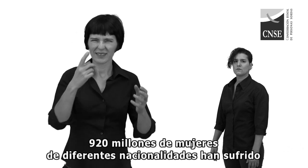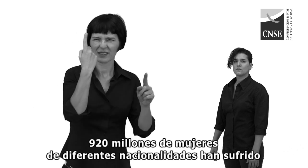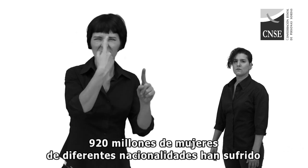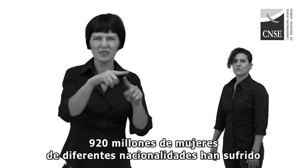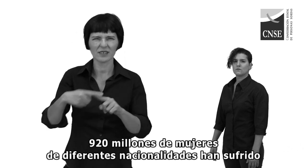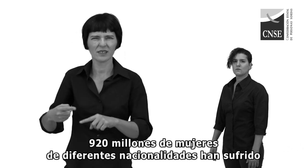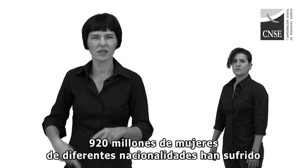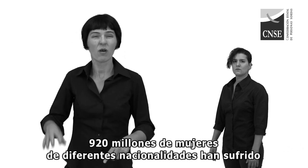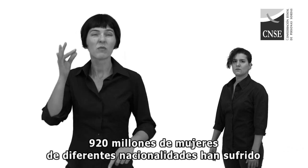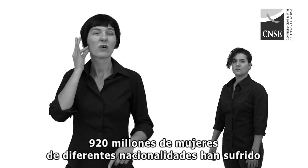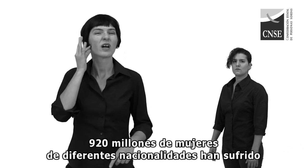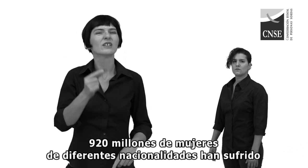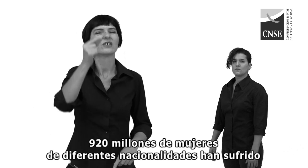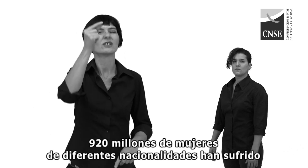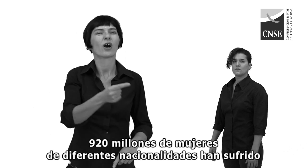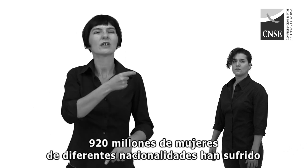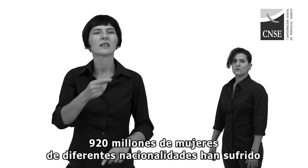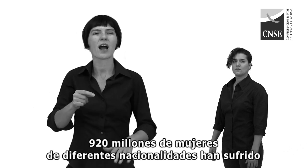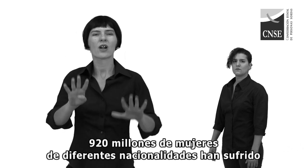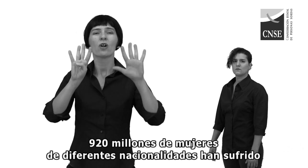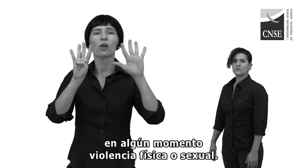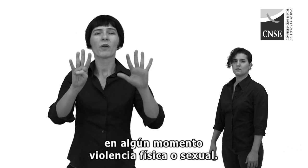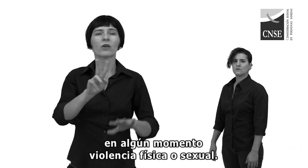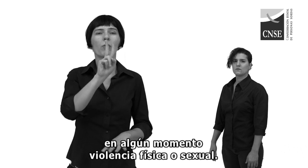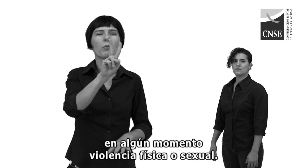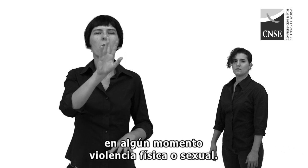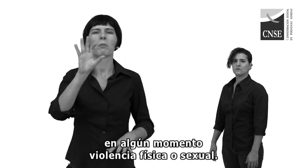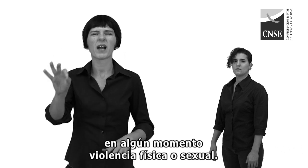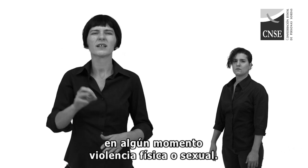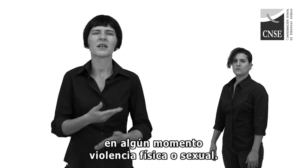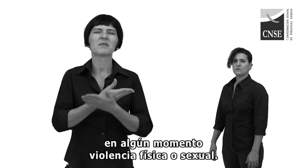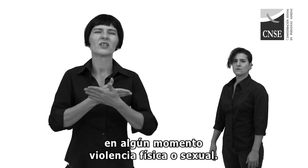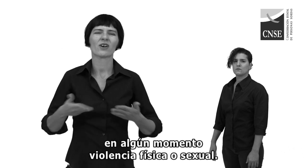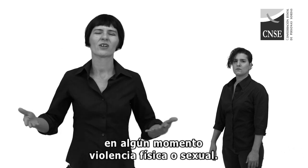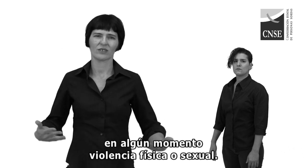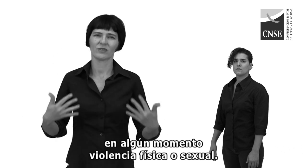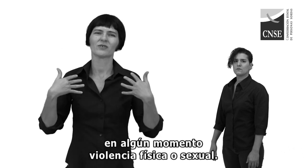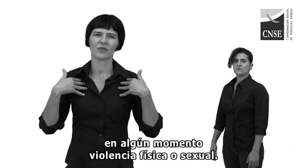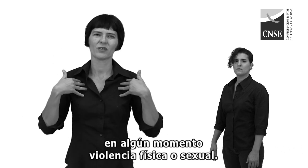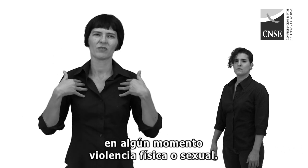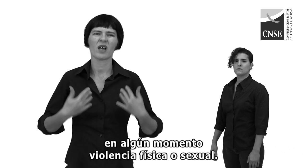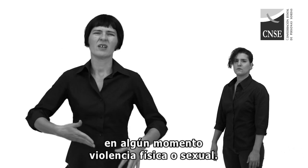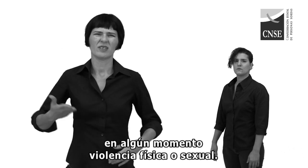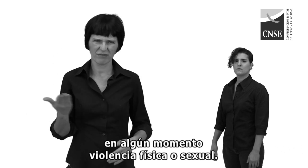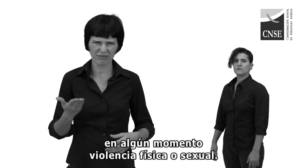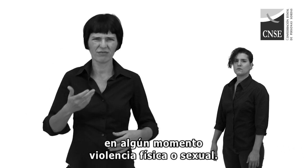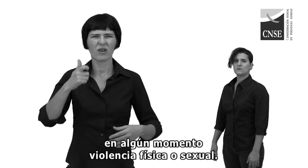920 millones de mujeres de diferentes nacionalidades han sufrido en algún momento violencia física o sexual.